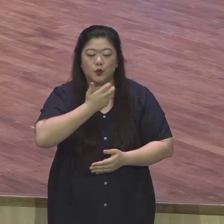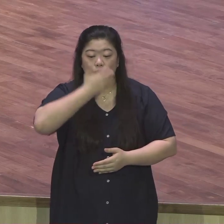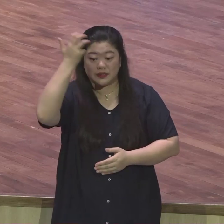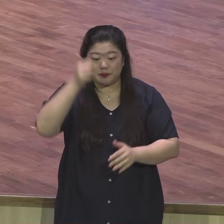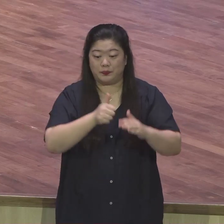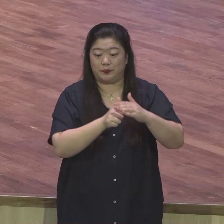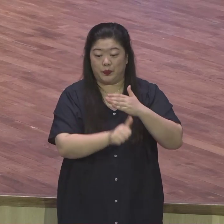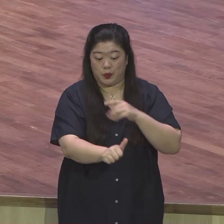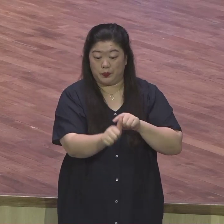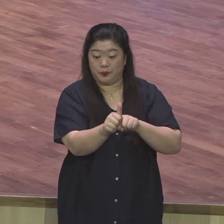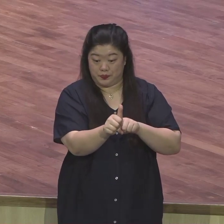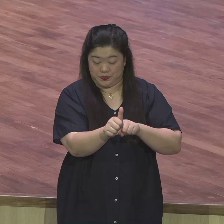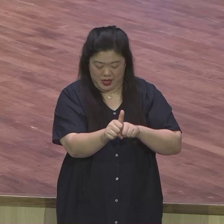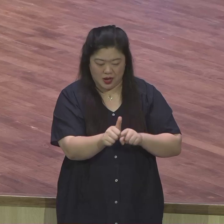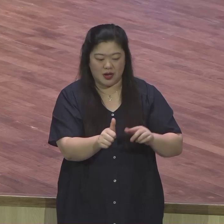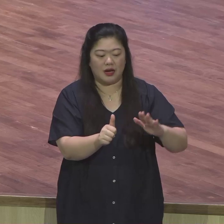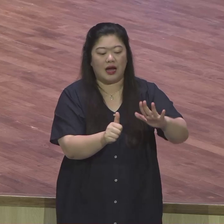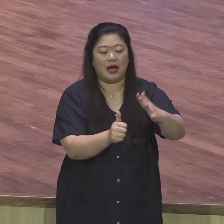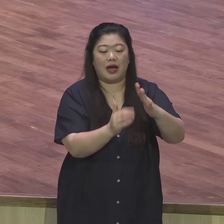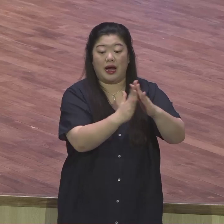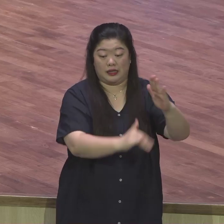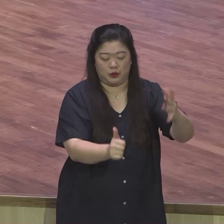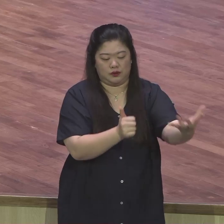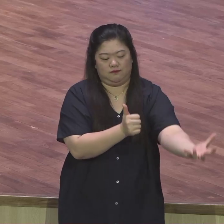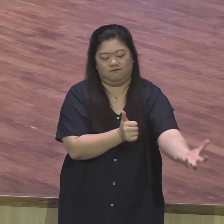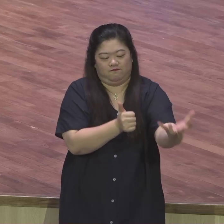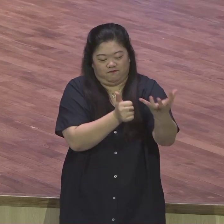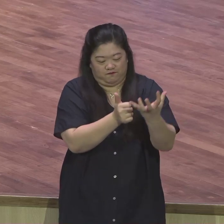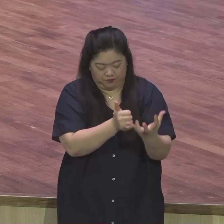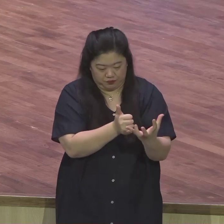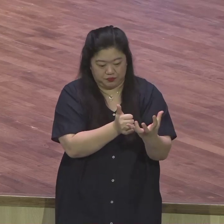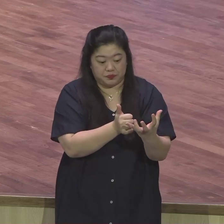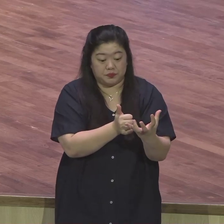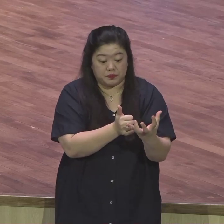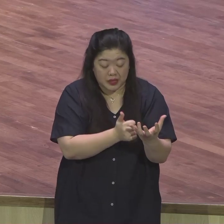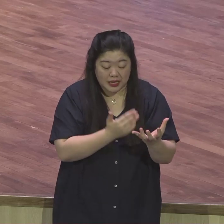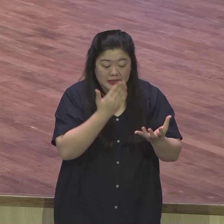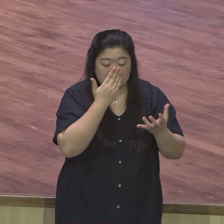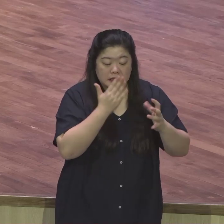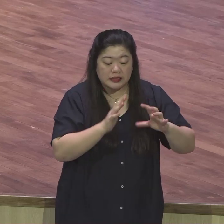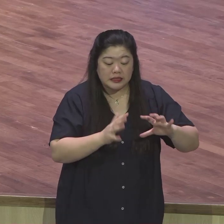열방에 열방을 살리는 나라로 하나님이 세워주셨다고요.